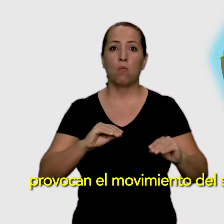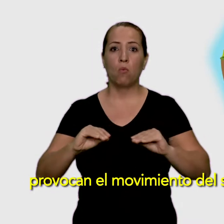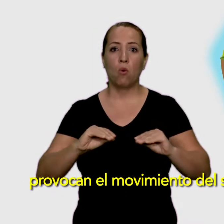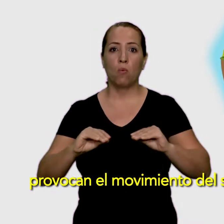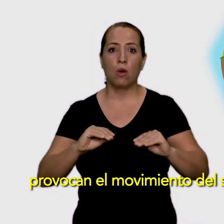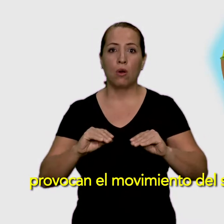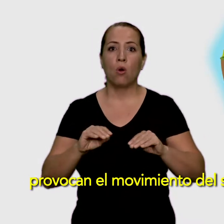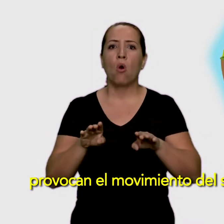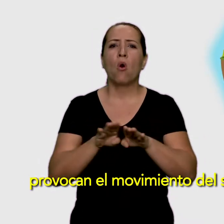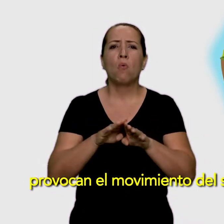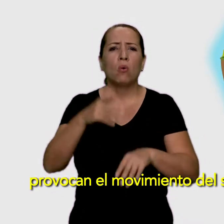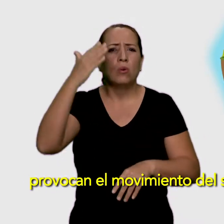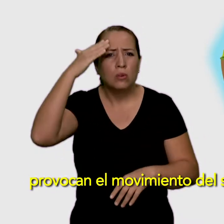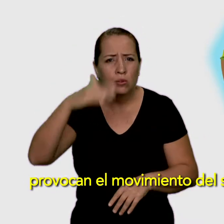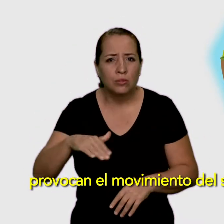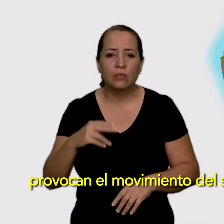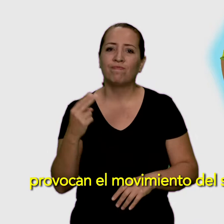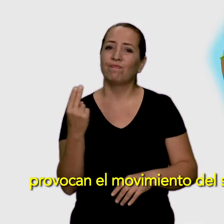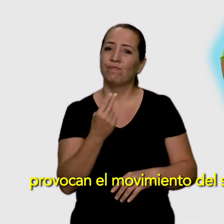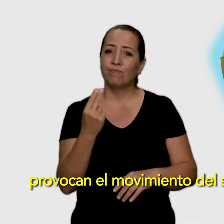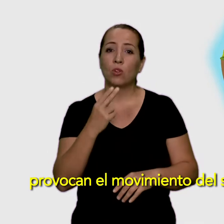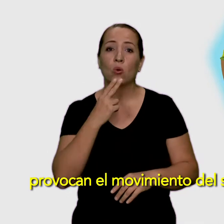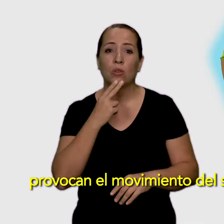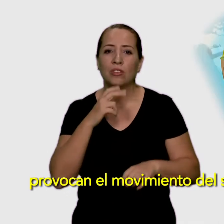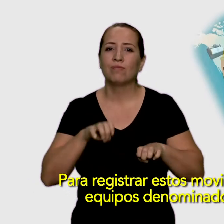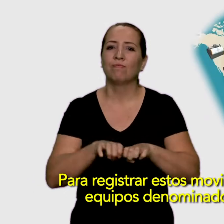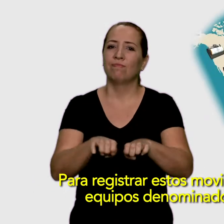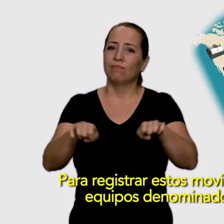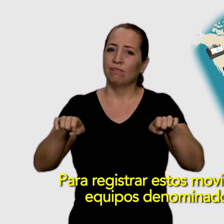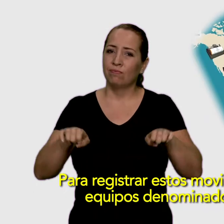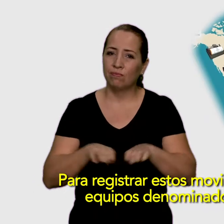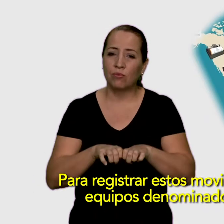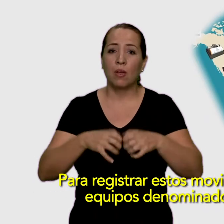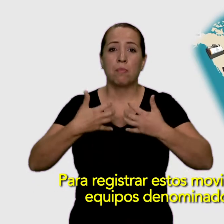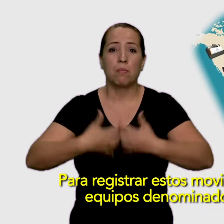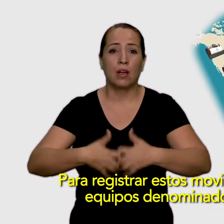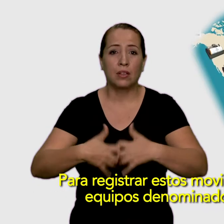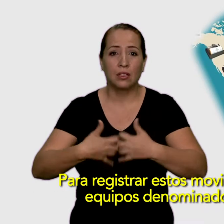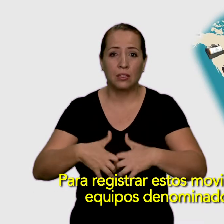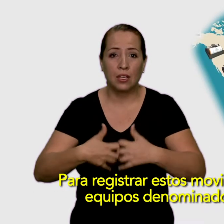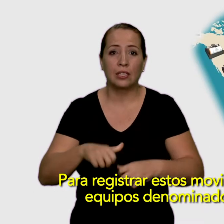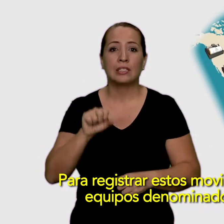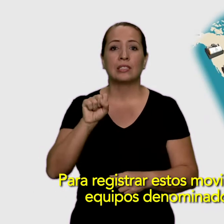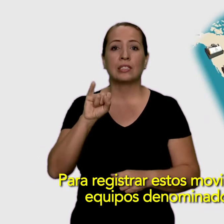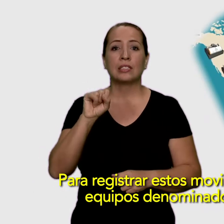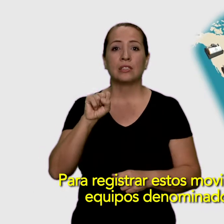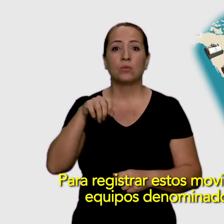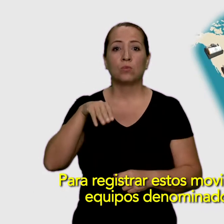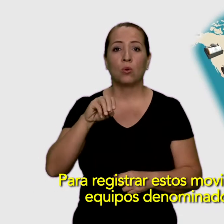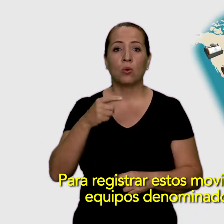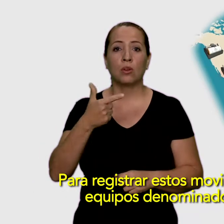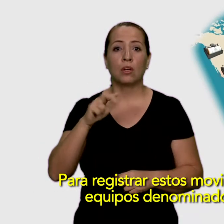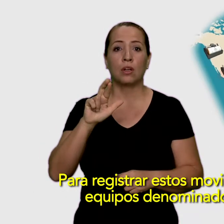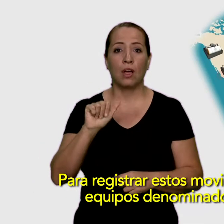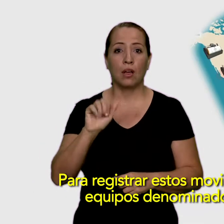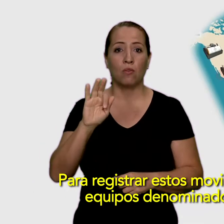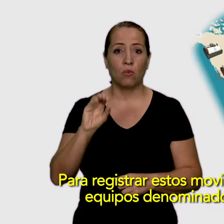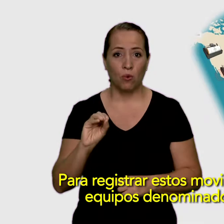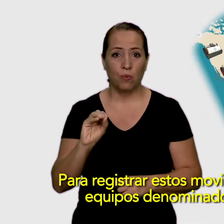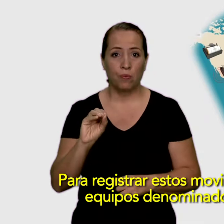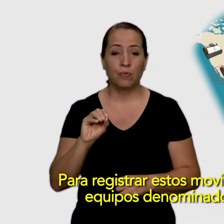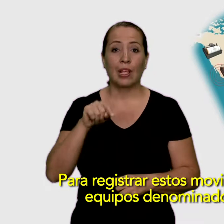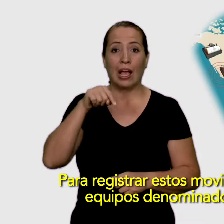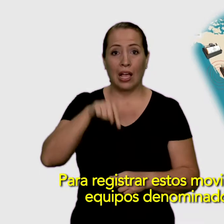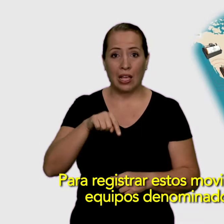movimiento del suelo por donde pasan. Para registrar estos movimientos, se utilizan equipos